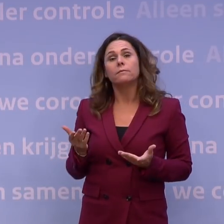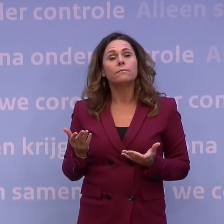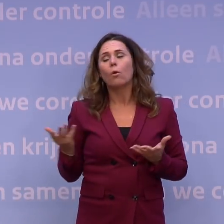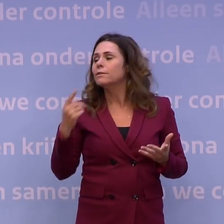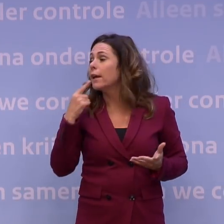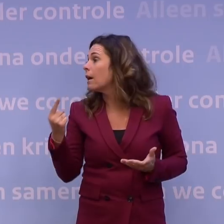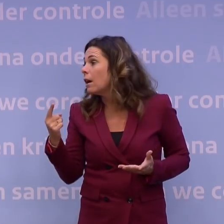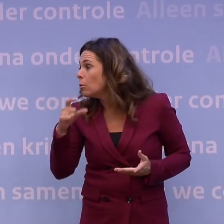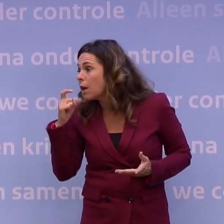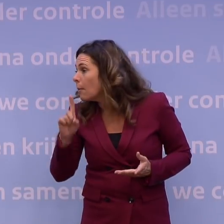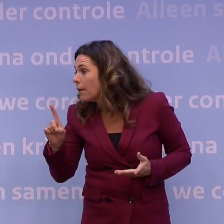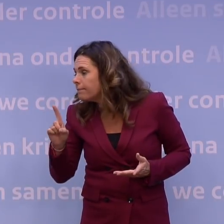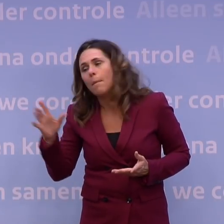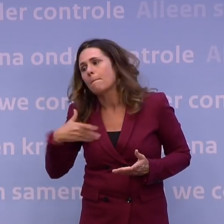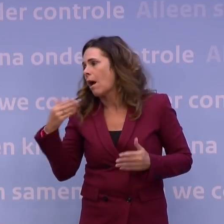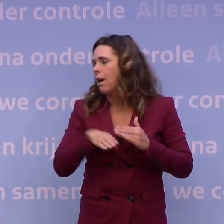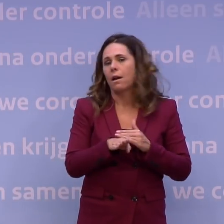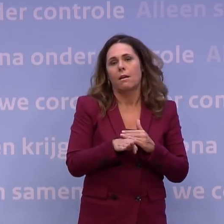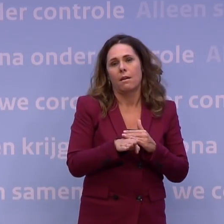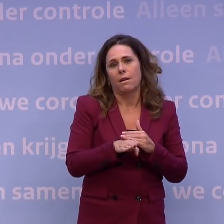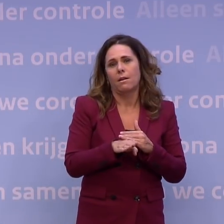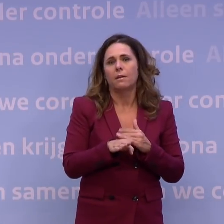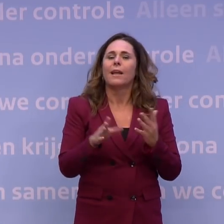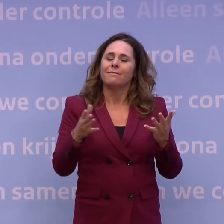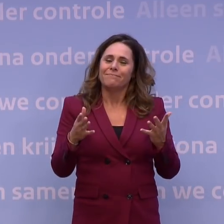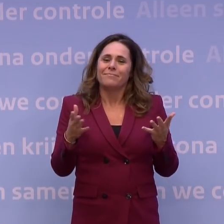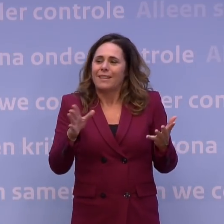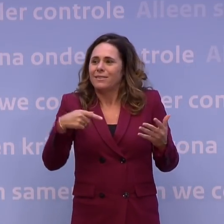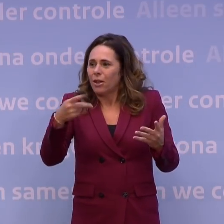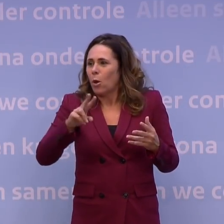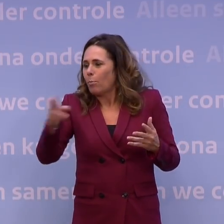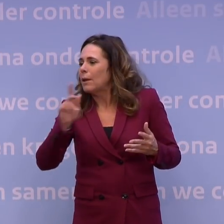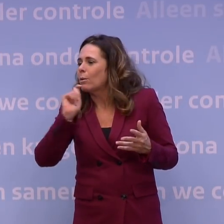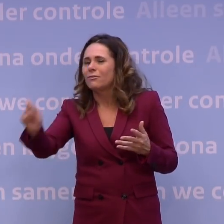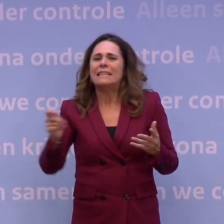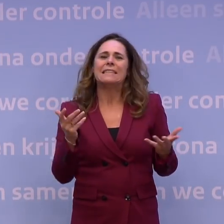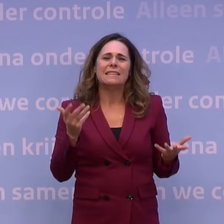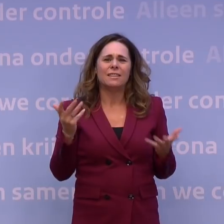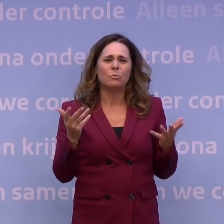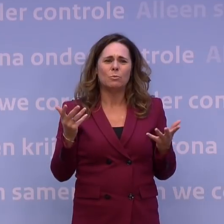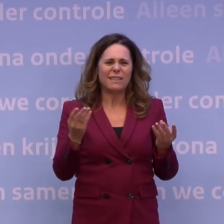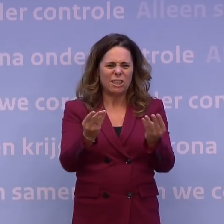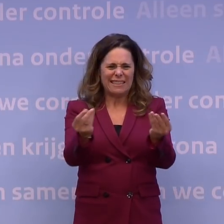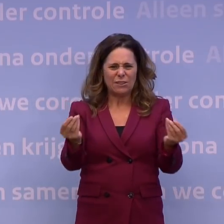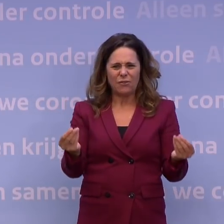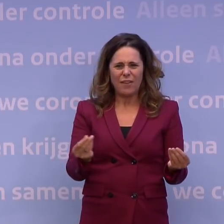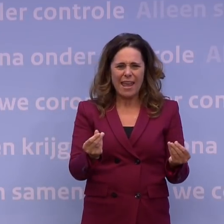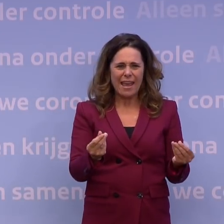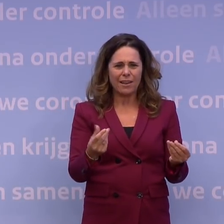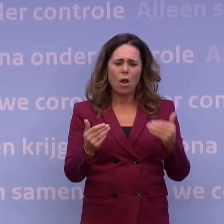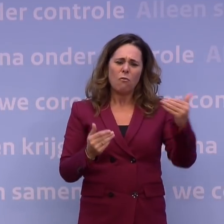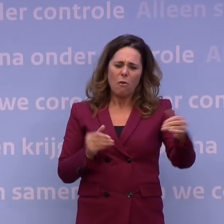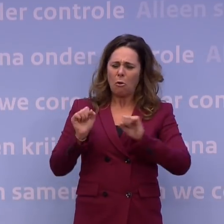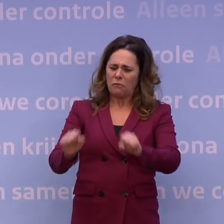zeggen, wil je niet hebben als je het niet doet? En vervolgens vragen we er ook advies over. We moeten volgens mij een beetje weg uit die sfeer van je bent voor of tegen het